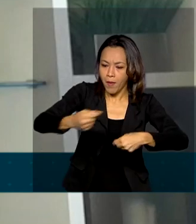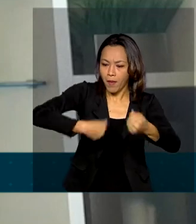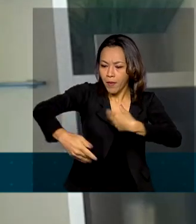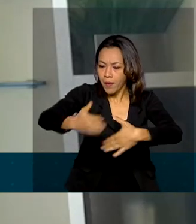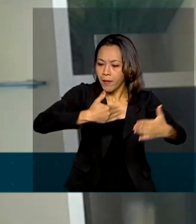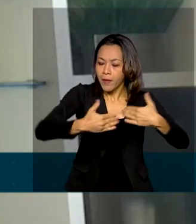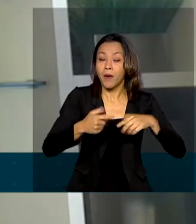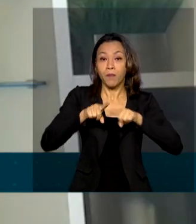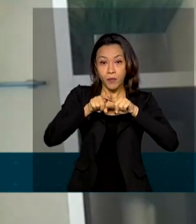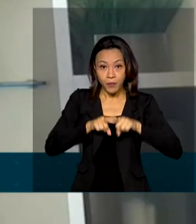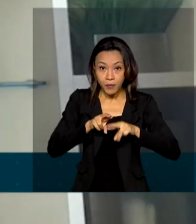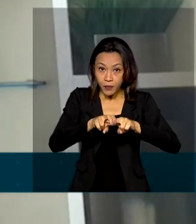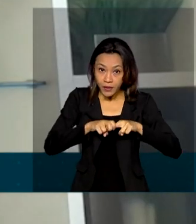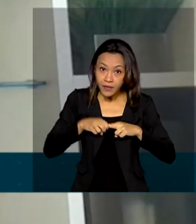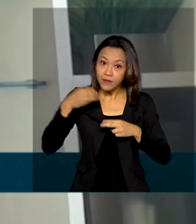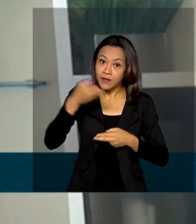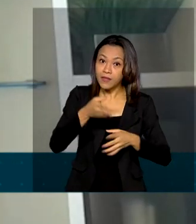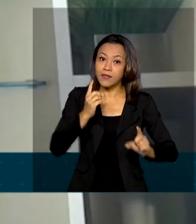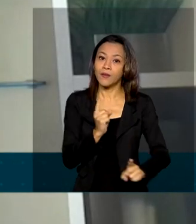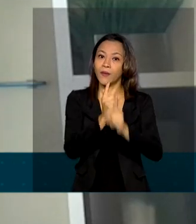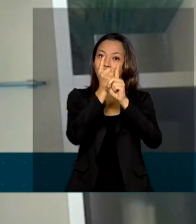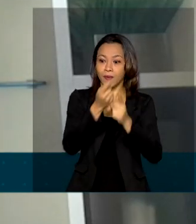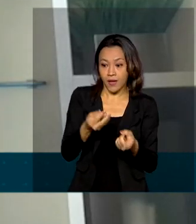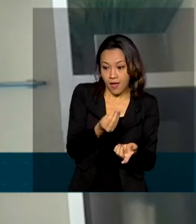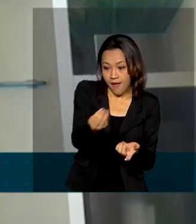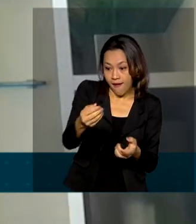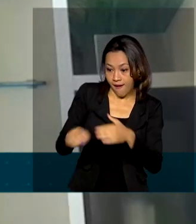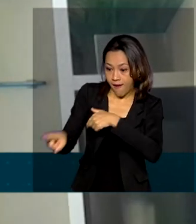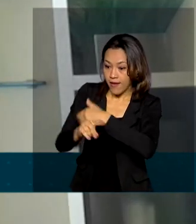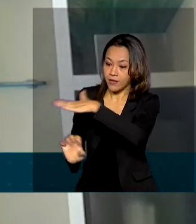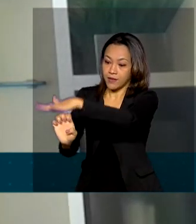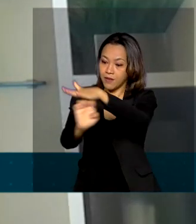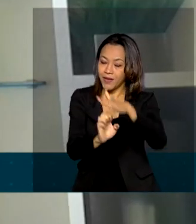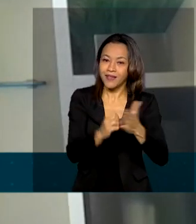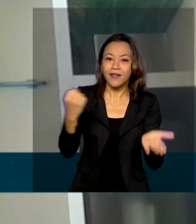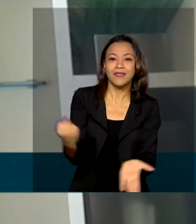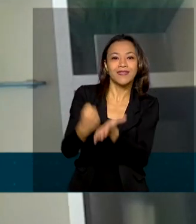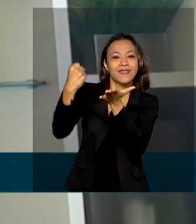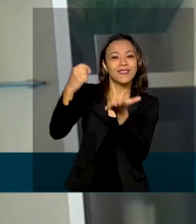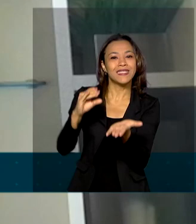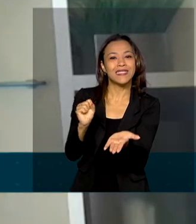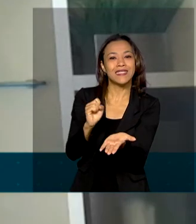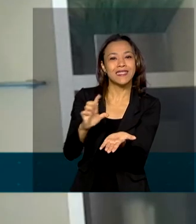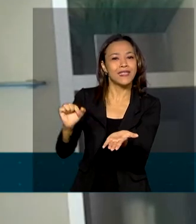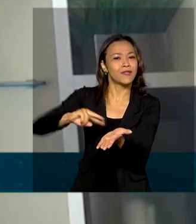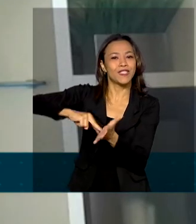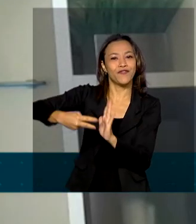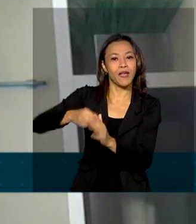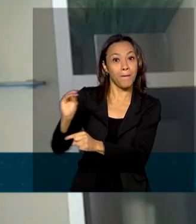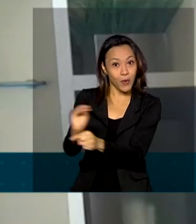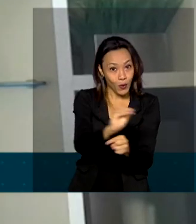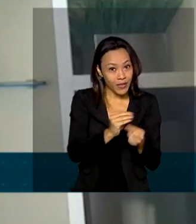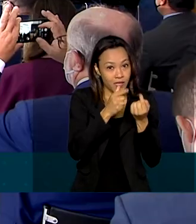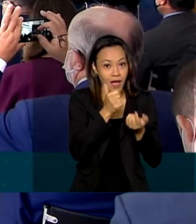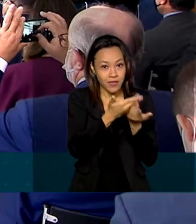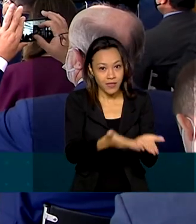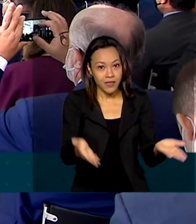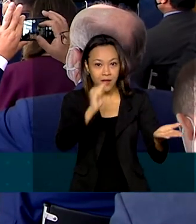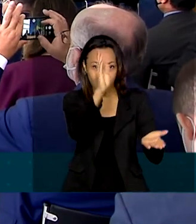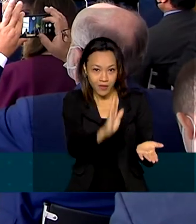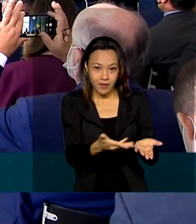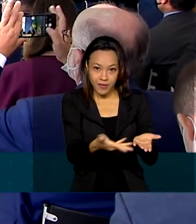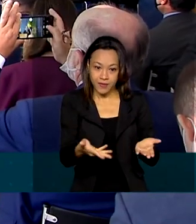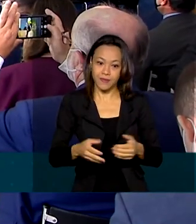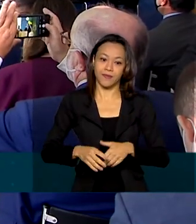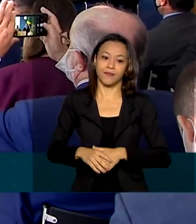durante o evento, as empresas parceiras receberam um selo que simboliza a proteção das águas brasileiras. Então não